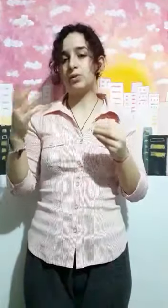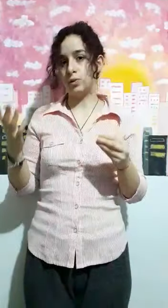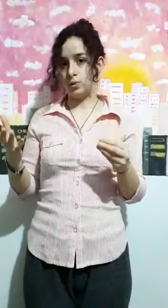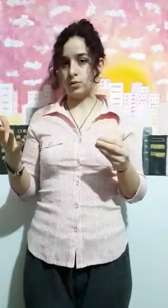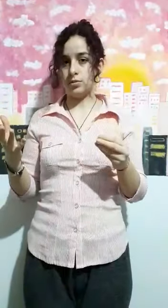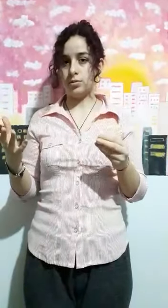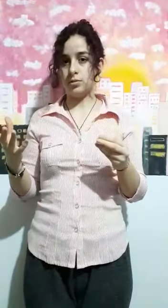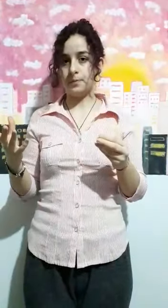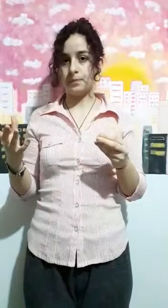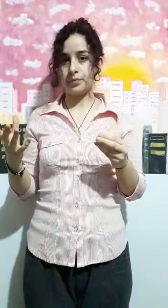futuro.